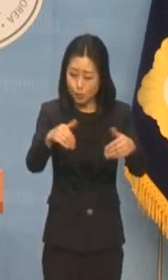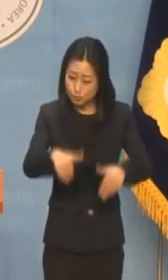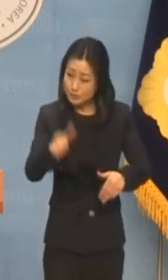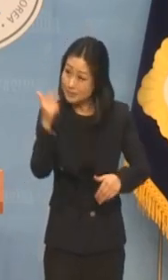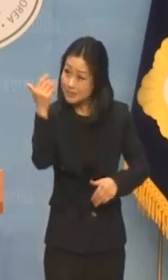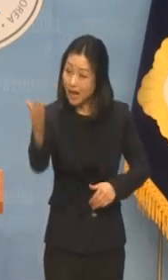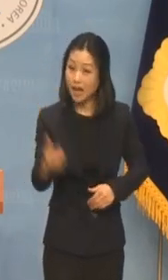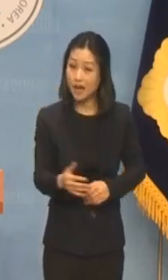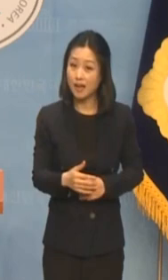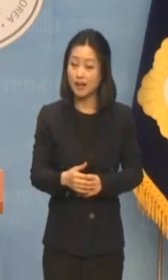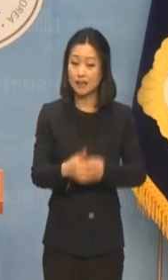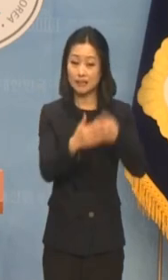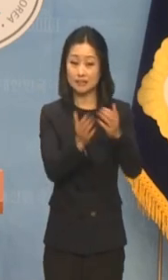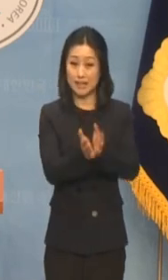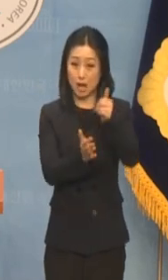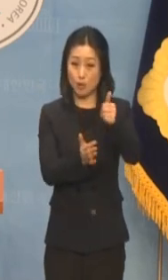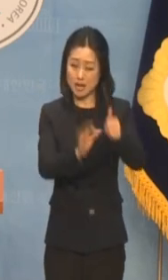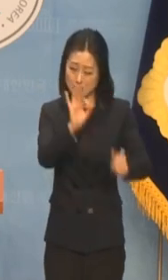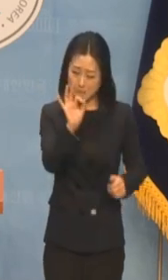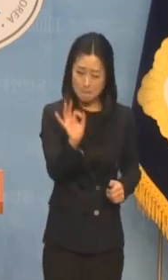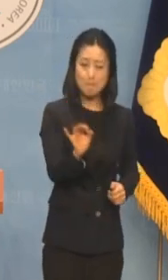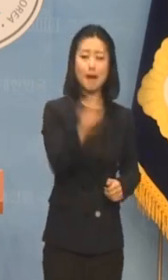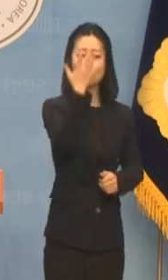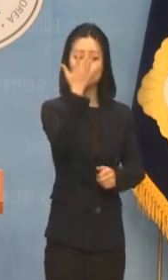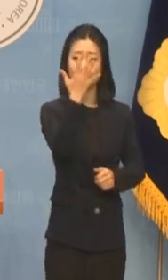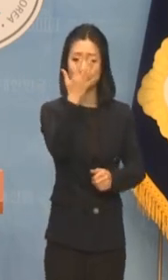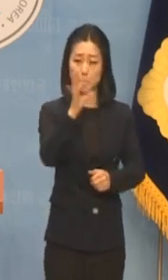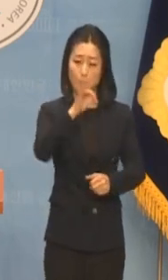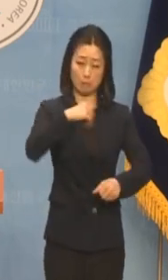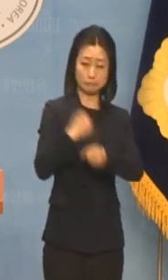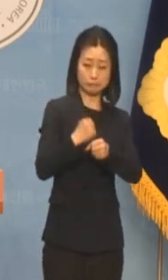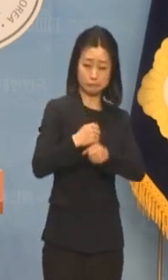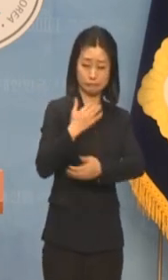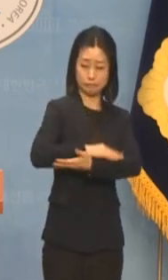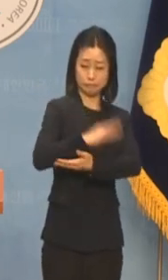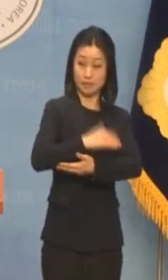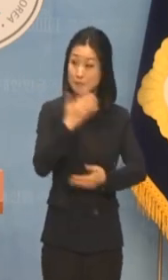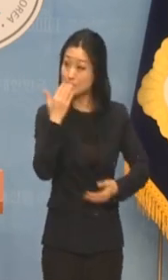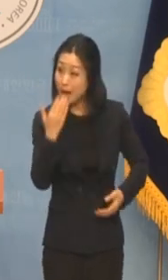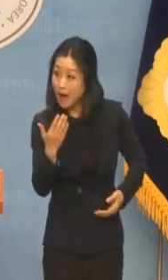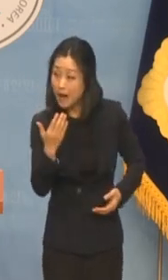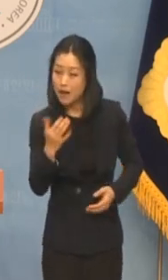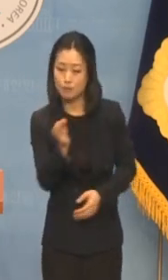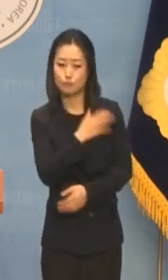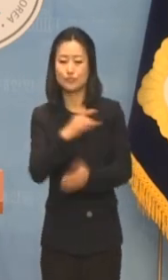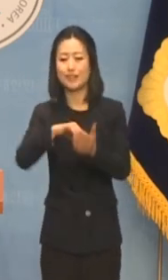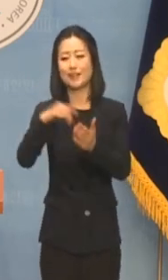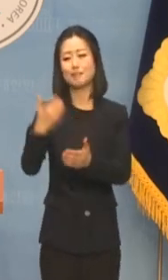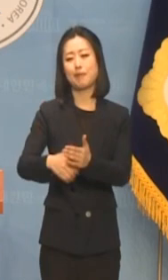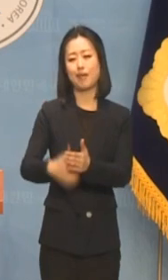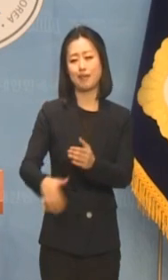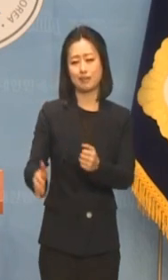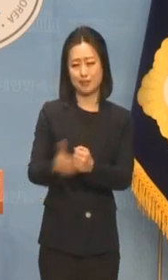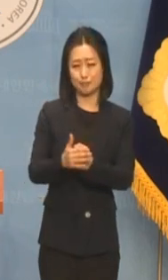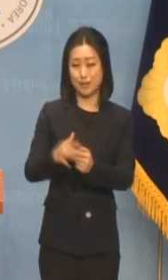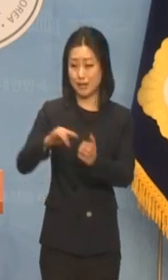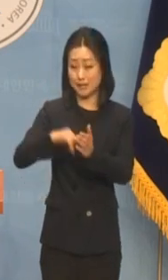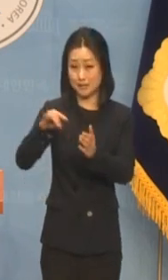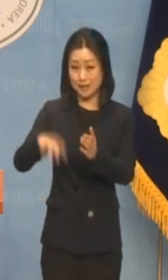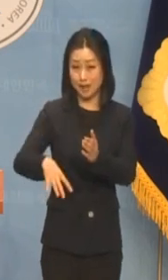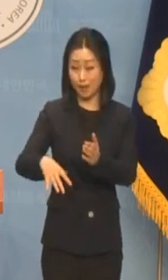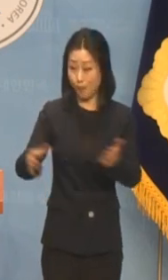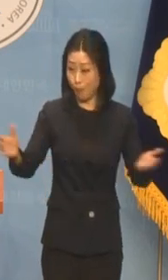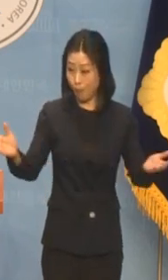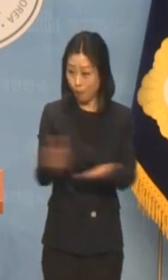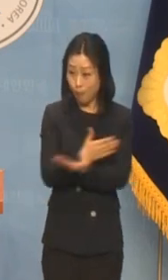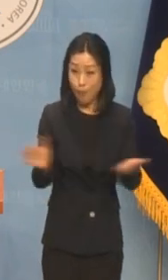장관이 마술사이냐 생각하고 있는 것은 아닙니까? 부자감 세하느라 역대급 세수 펑크를 낸